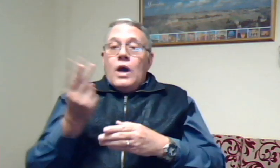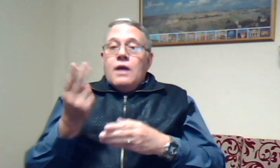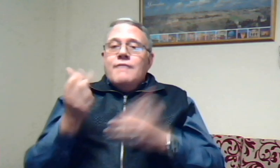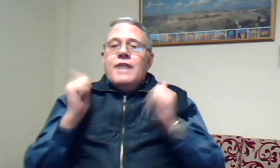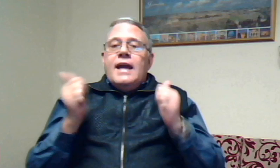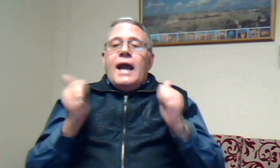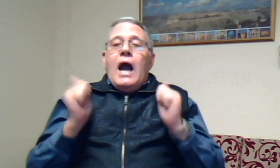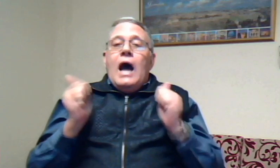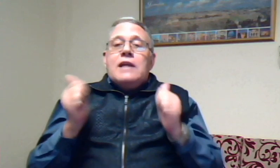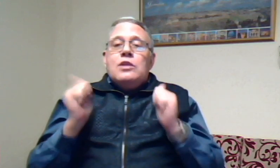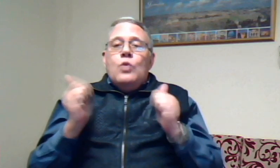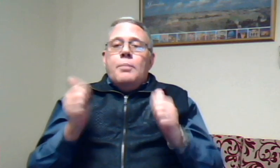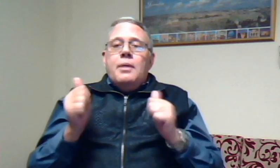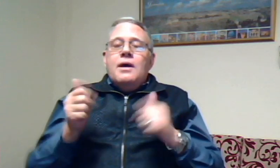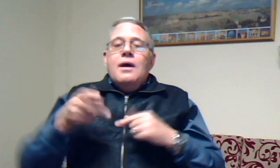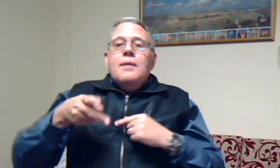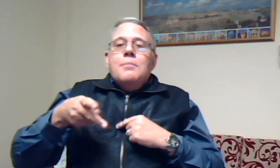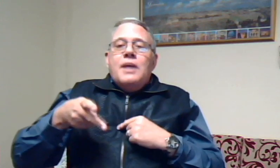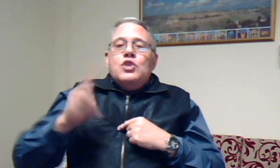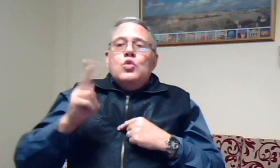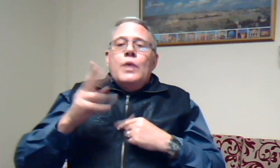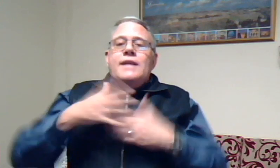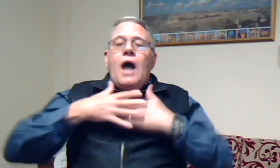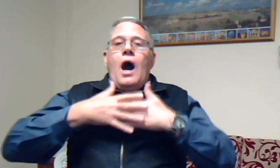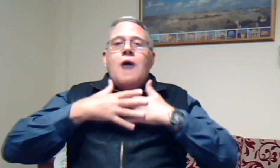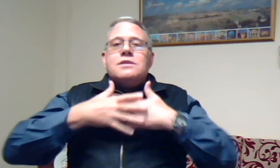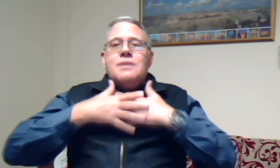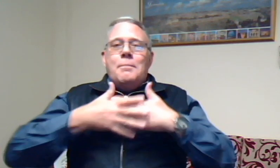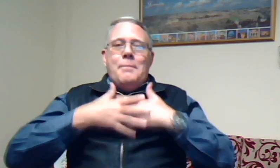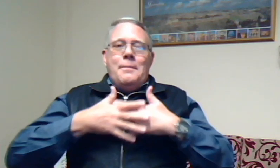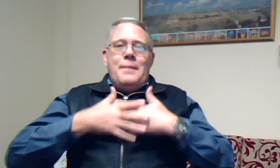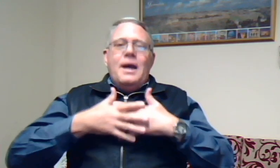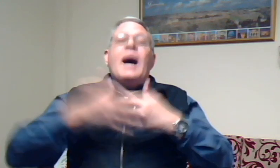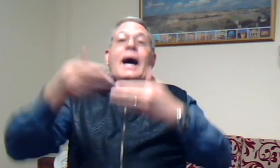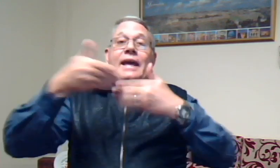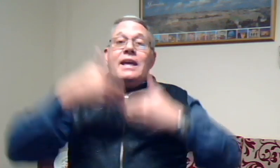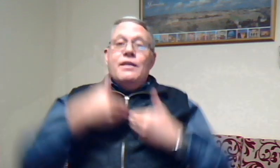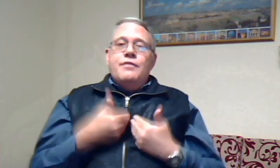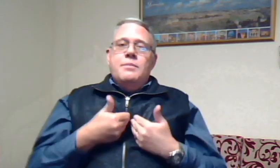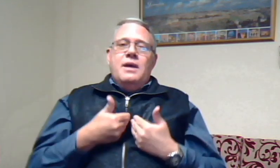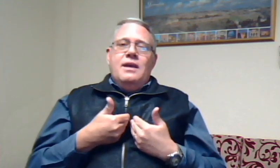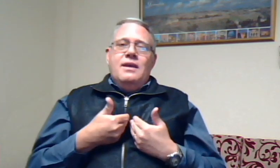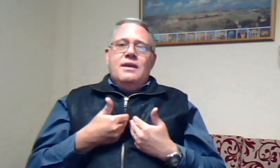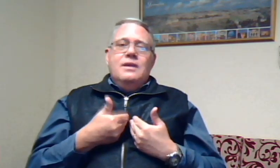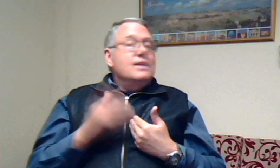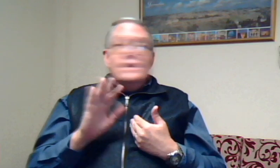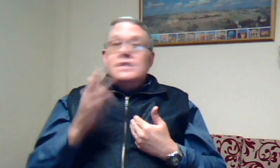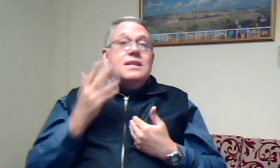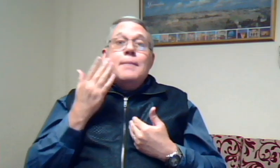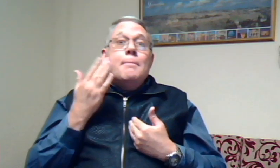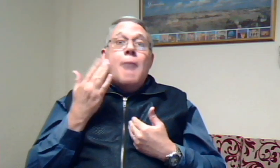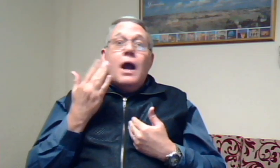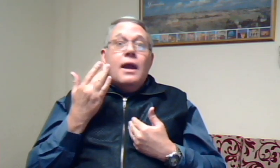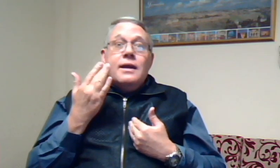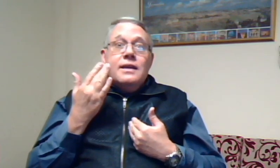wanneer ek hard loop my tweede asem hy gee vir my dis nie makklik nie